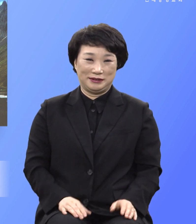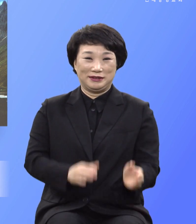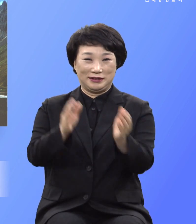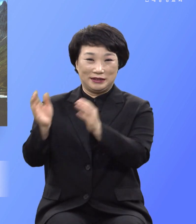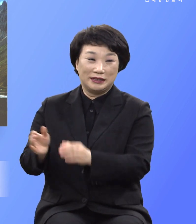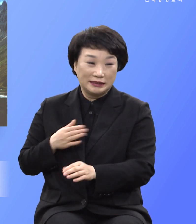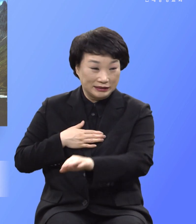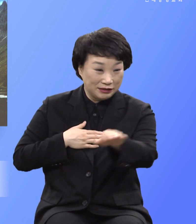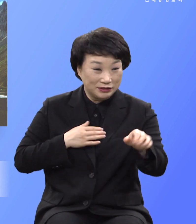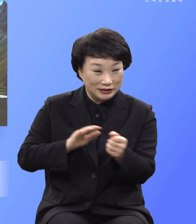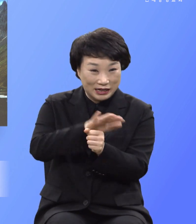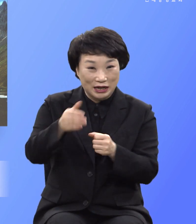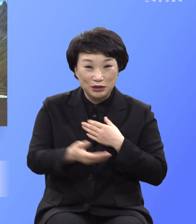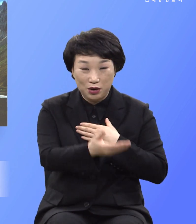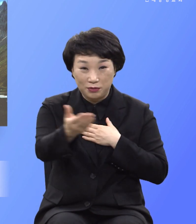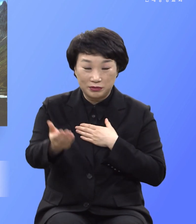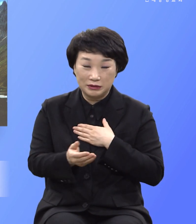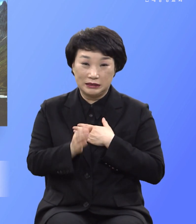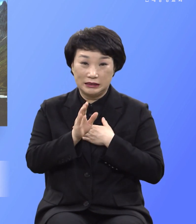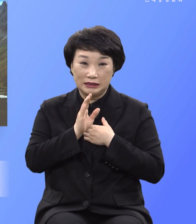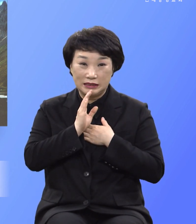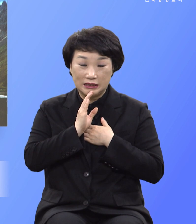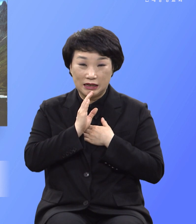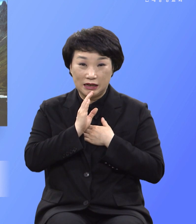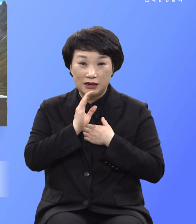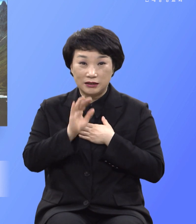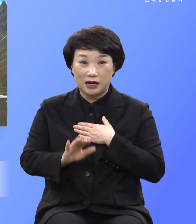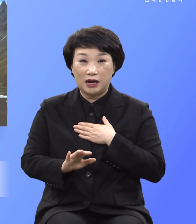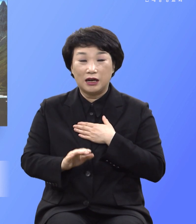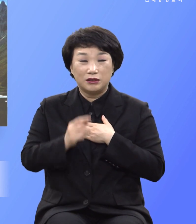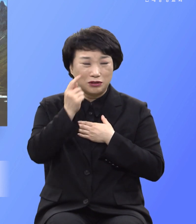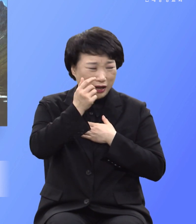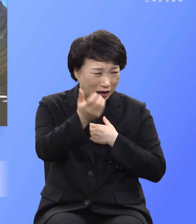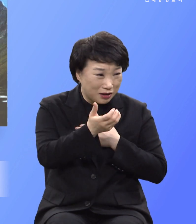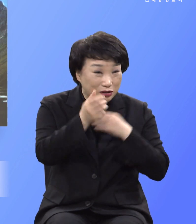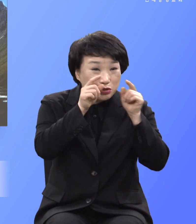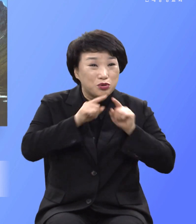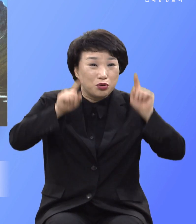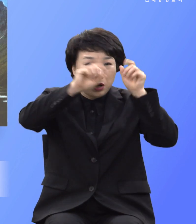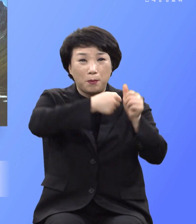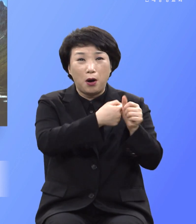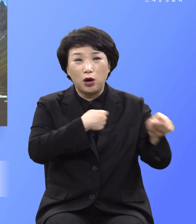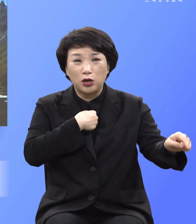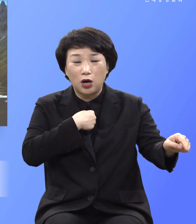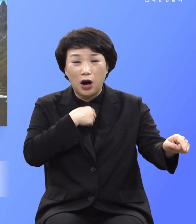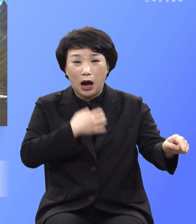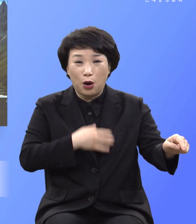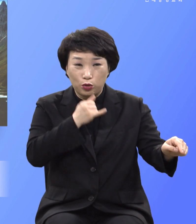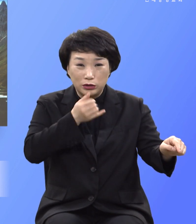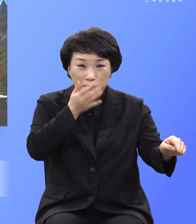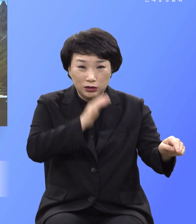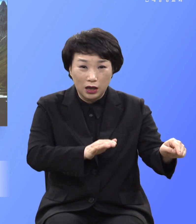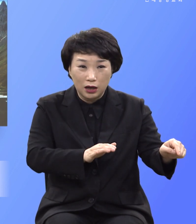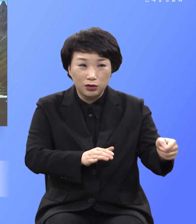우리는 정말로 처절한 지옥의 흥벌받을 것을 빤히 알면서도 무슨